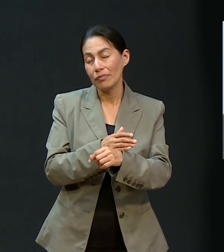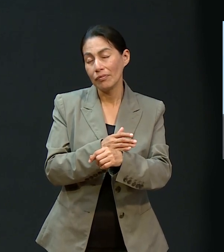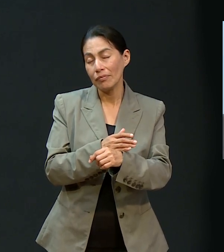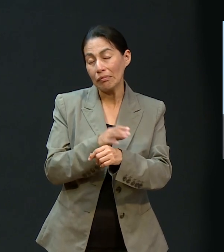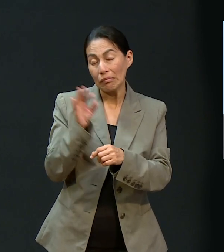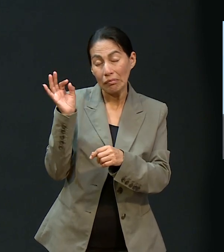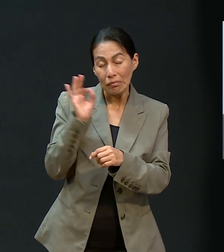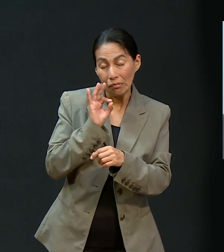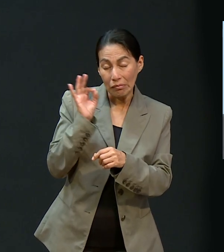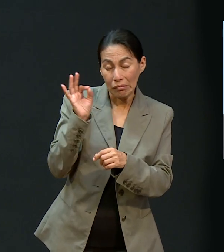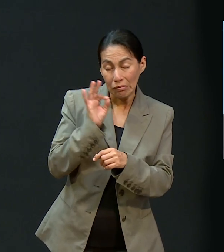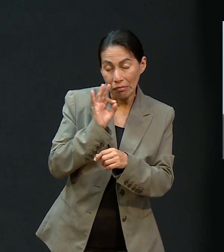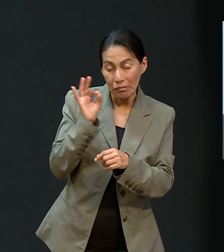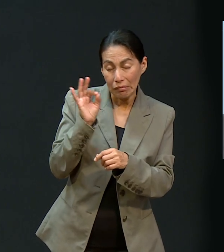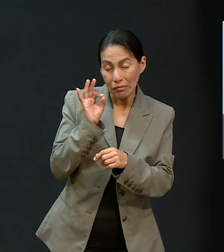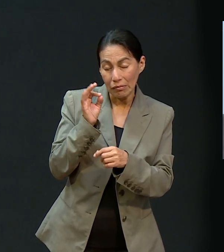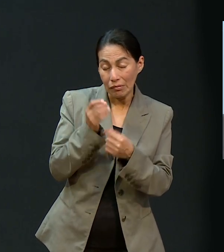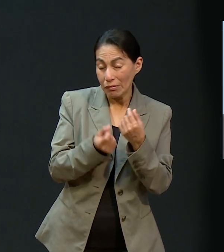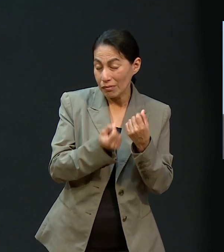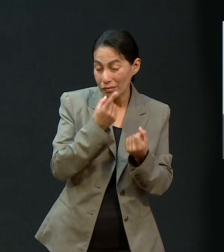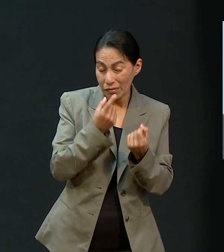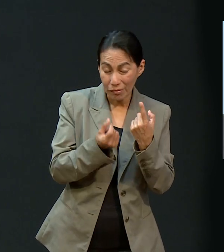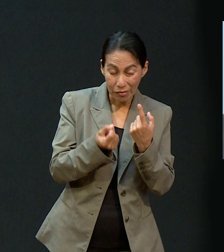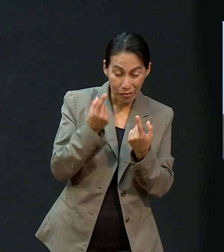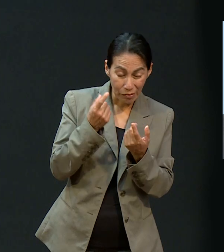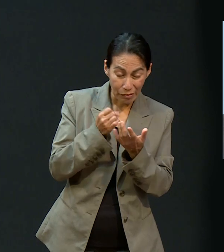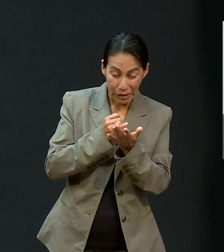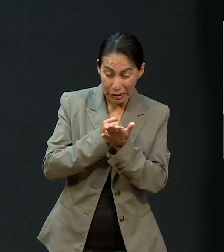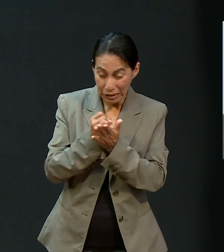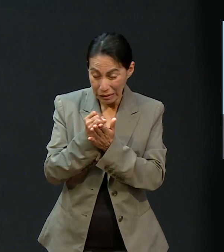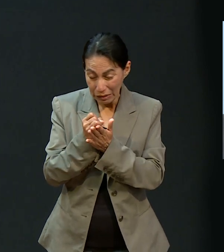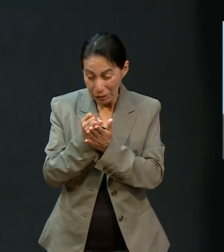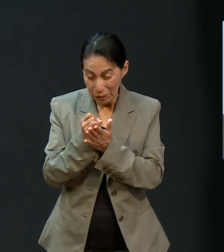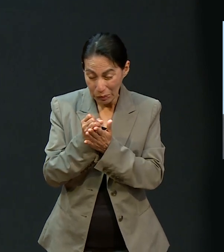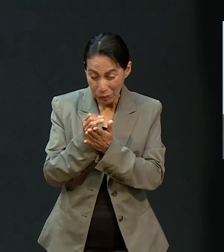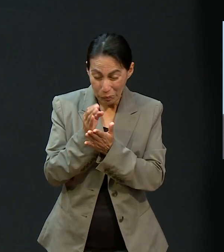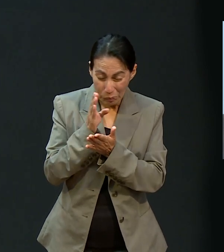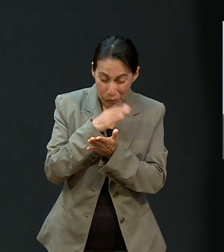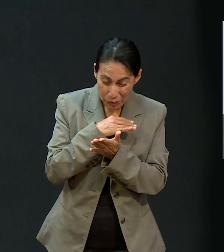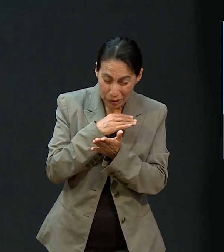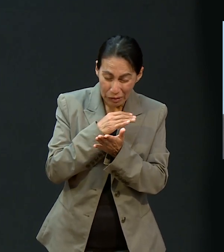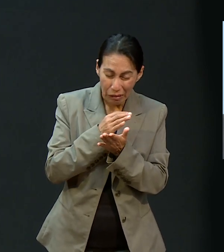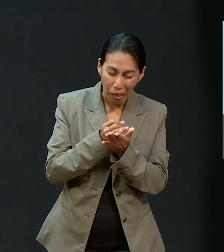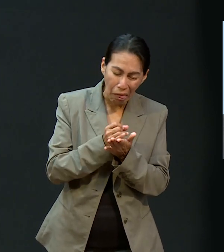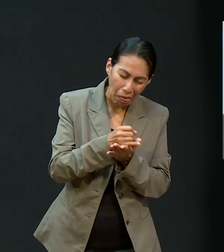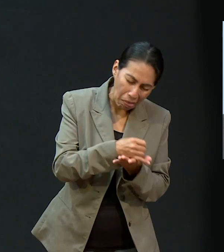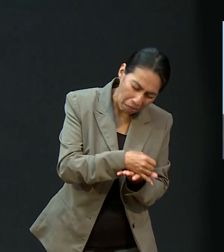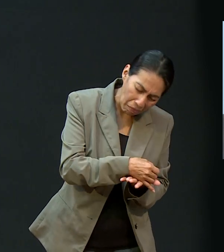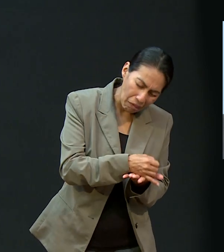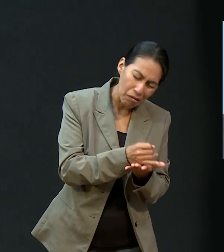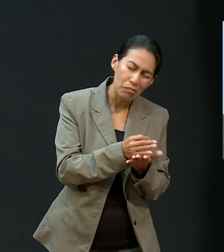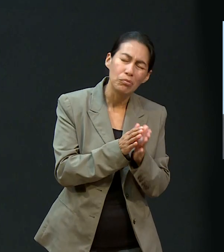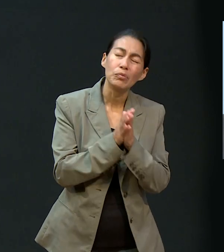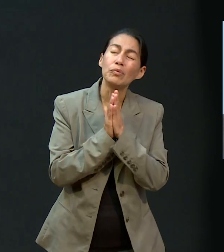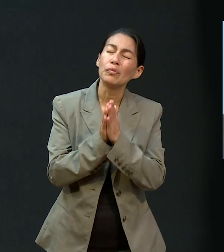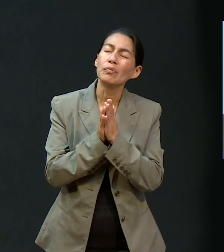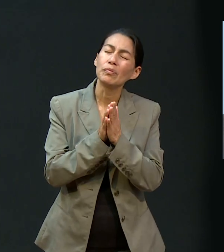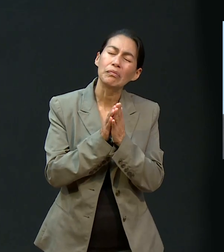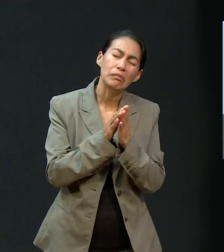Si alguien, oh Dios, probablemente hoy esté a punto de tomar una decisión que no debe, oh Dios, guíalo por el camino